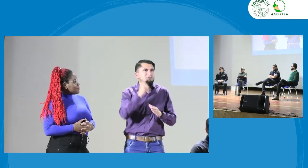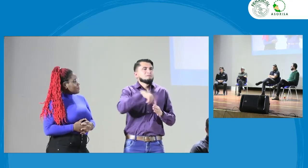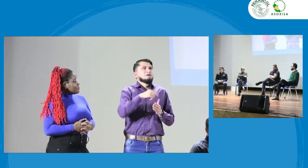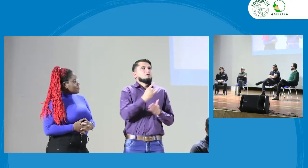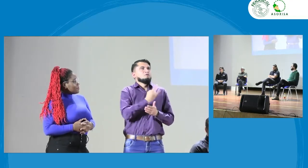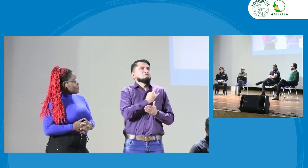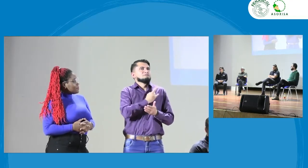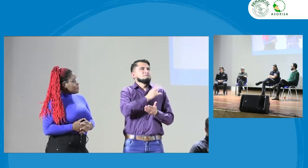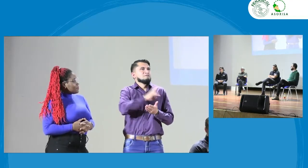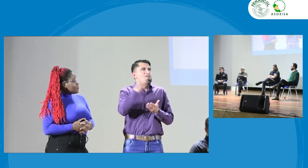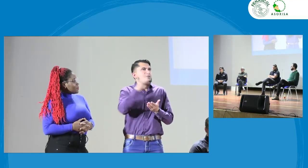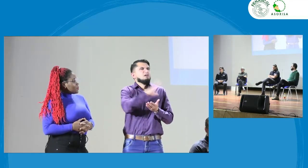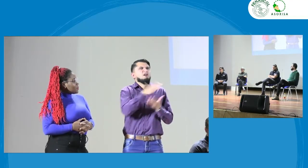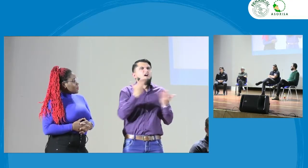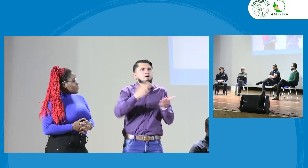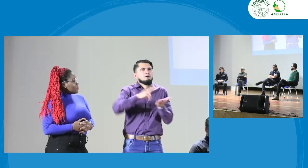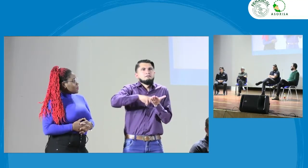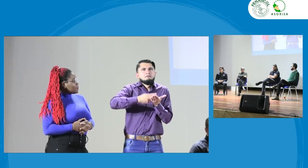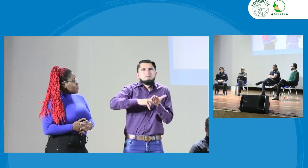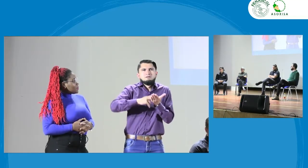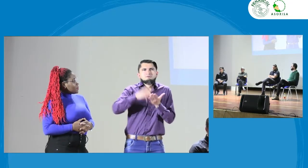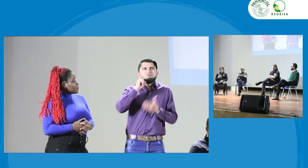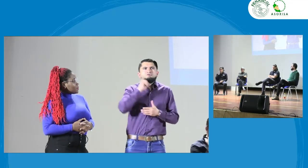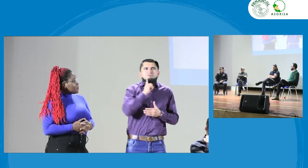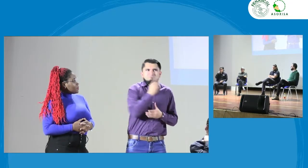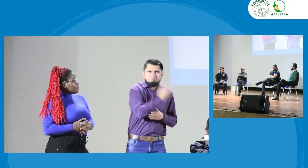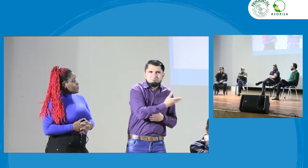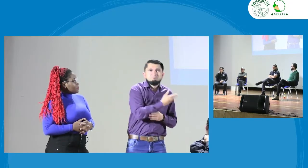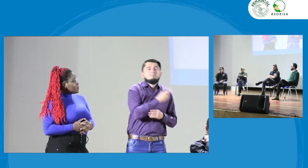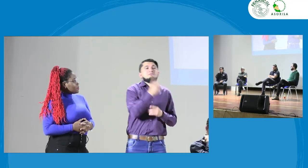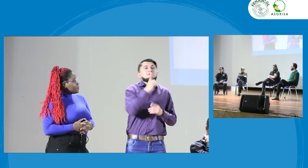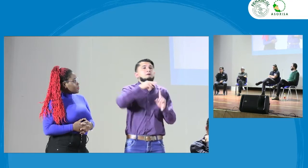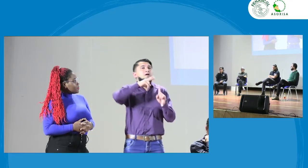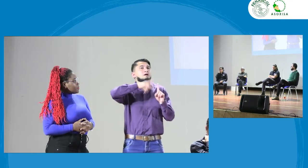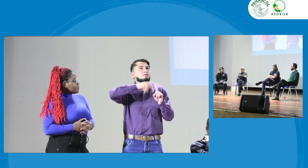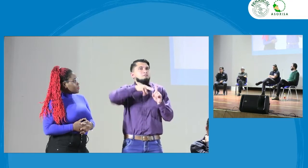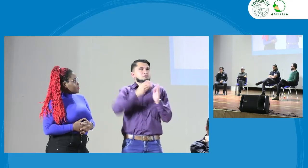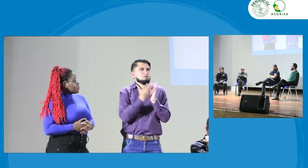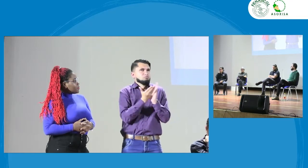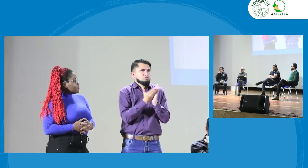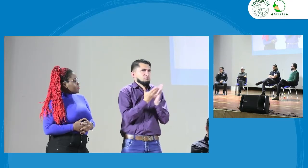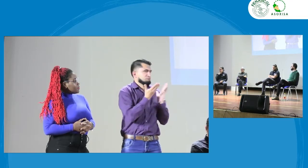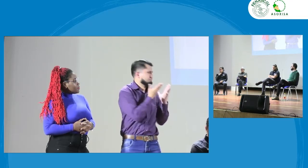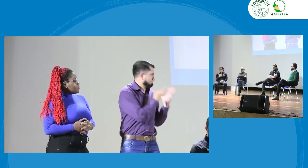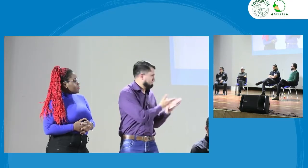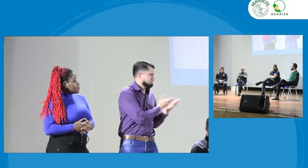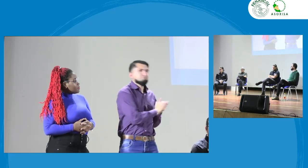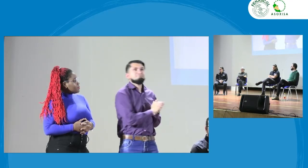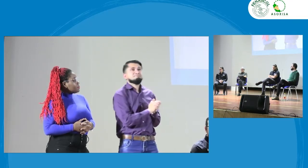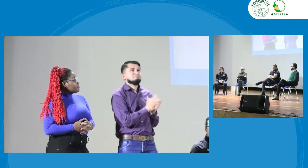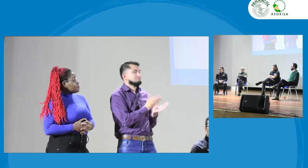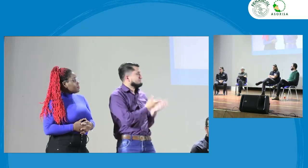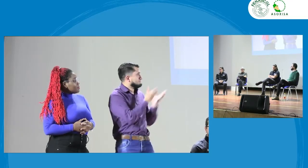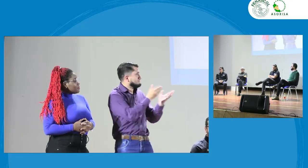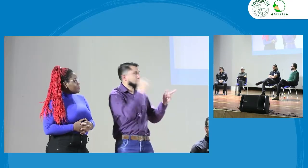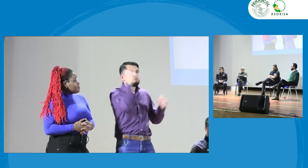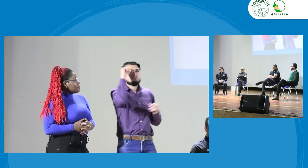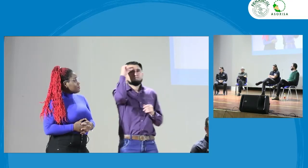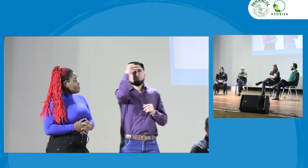Sebastián Ramírez, que también está, es un intérprete sordo, está estudiando en la Universidad de Valle también. Y también